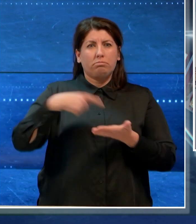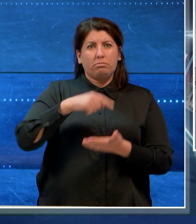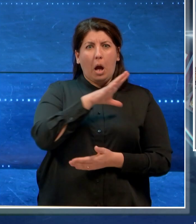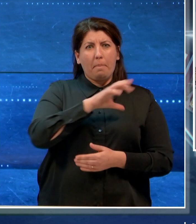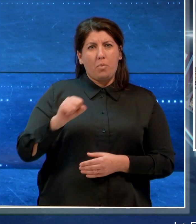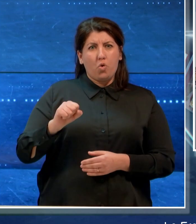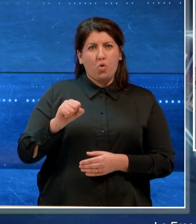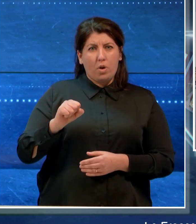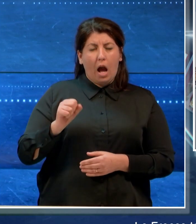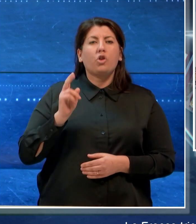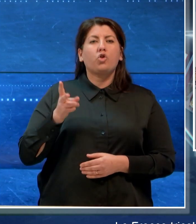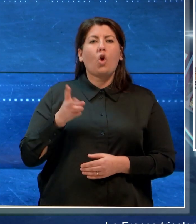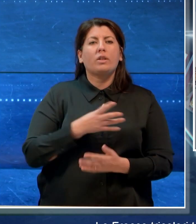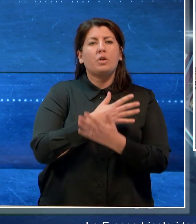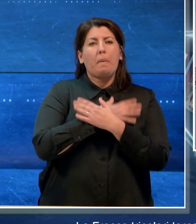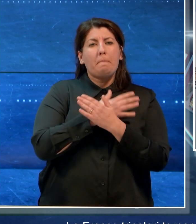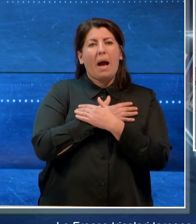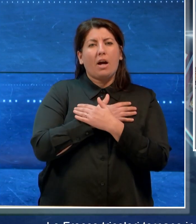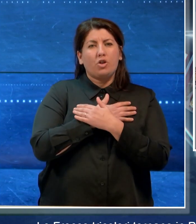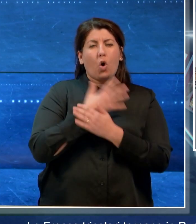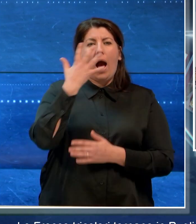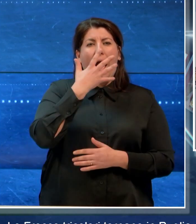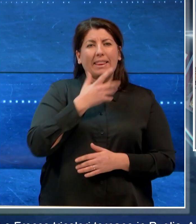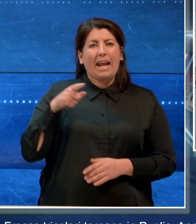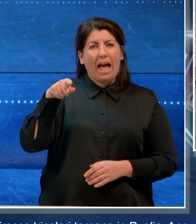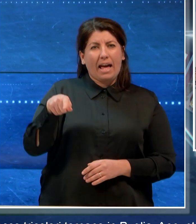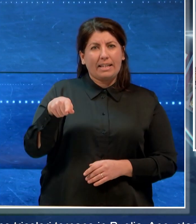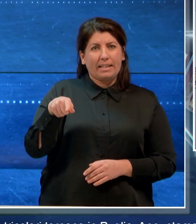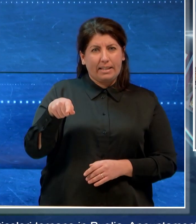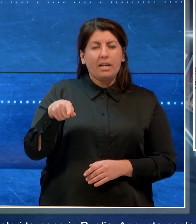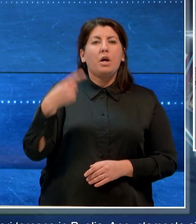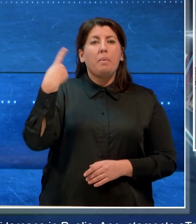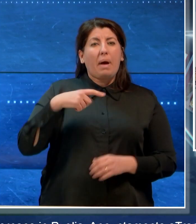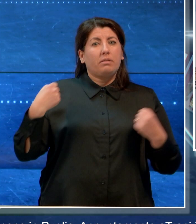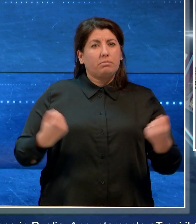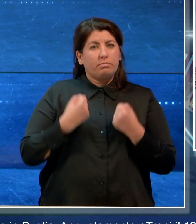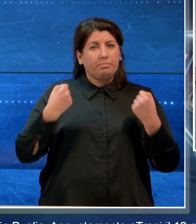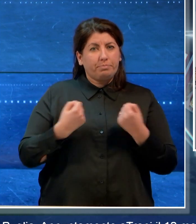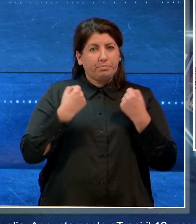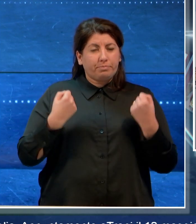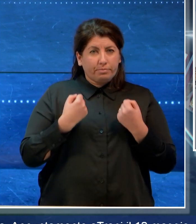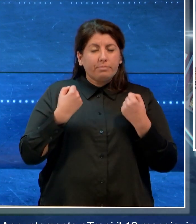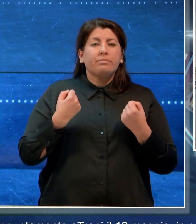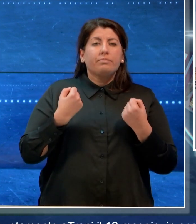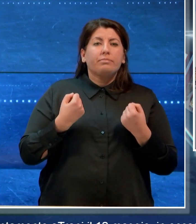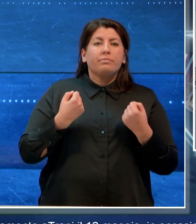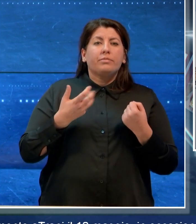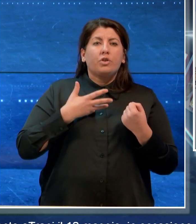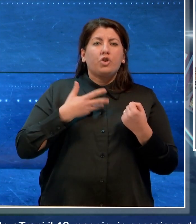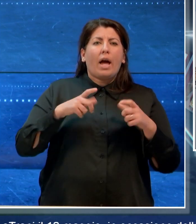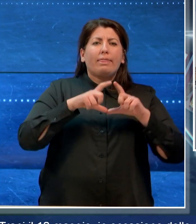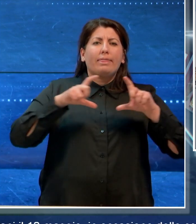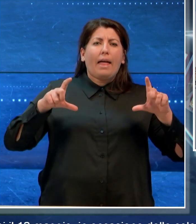Trani il 12 maggio in occasione delle celebrazioni per l'intitolazione di una